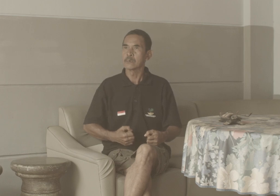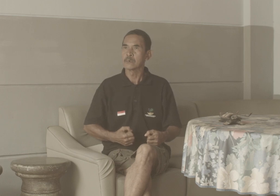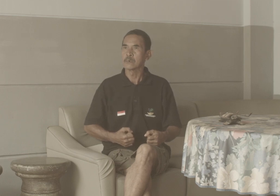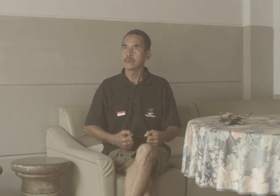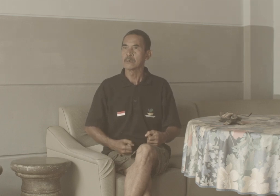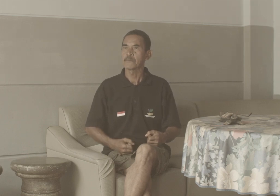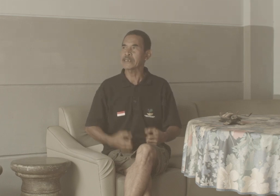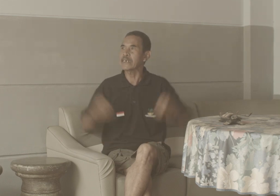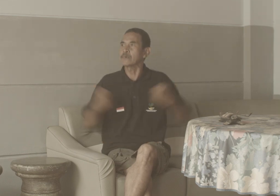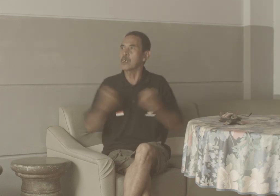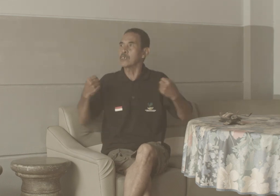Fighting